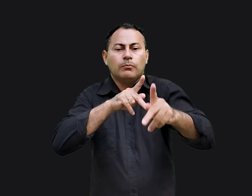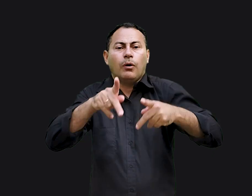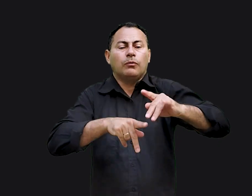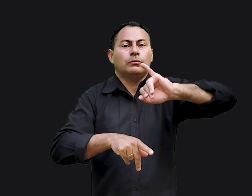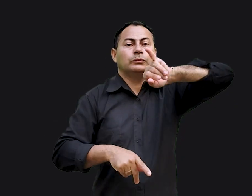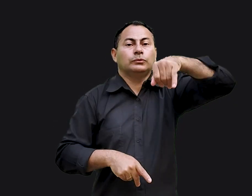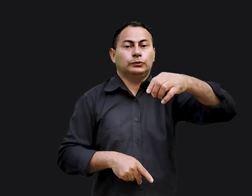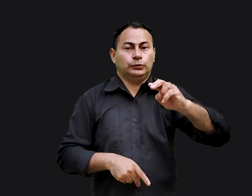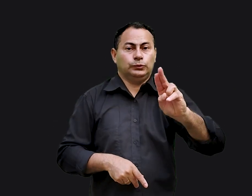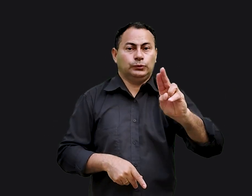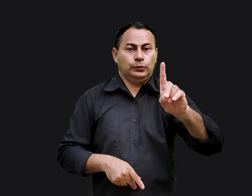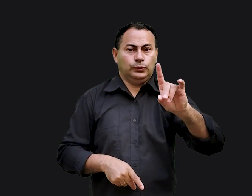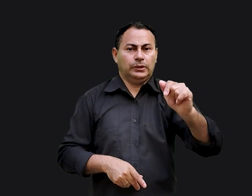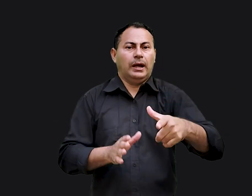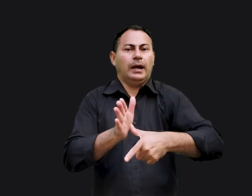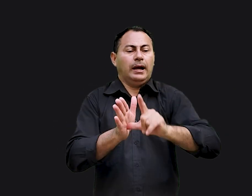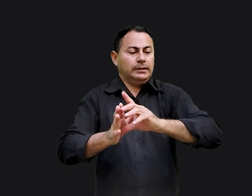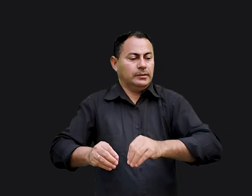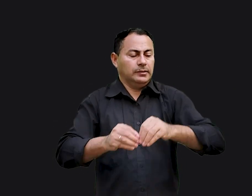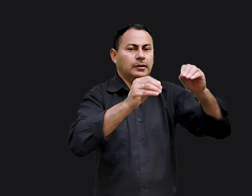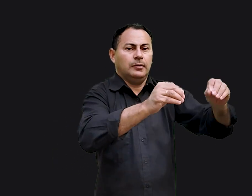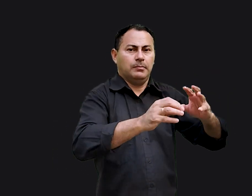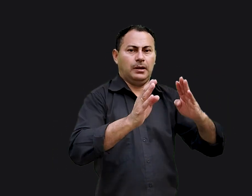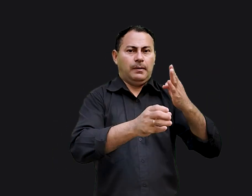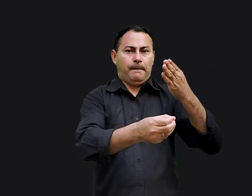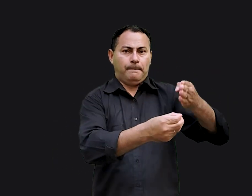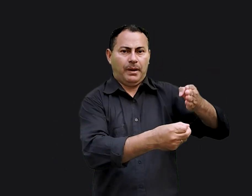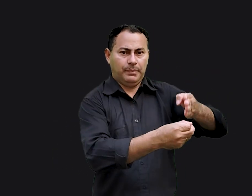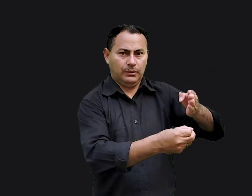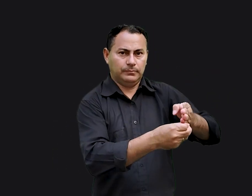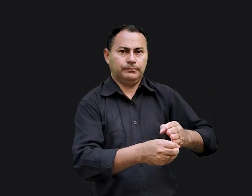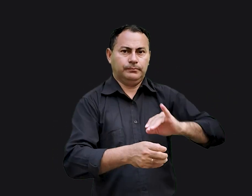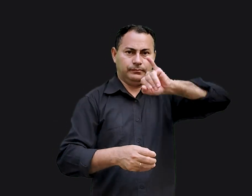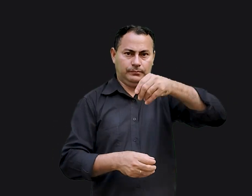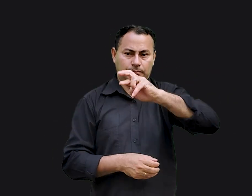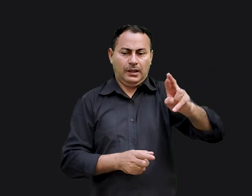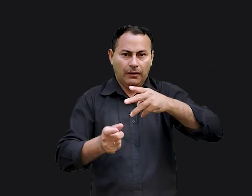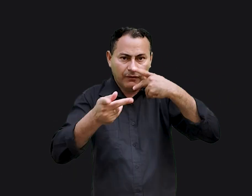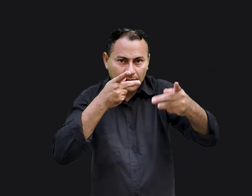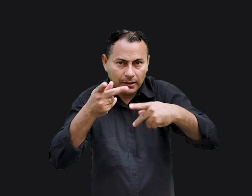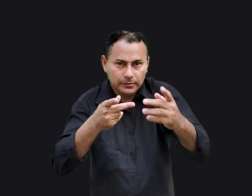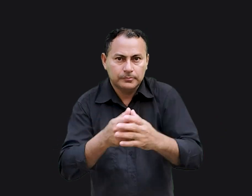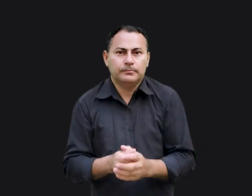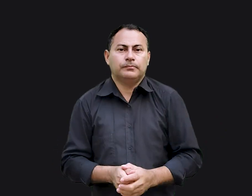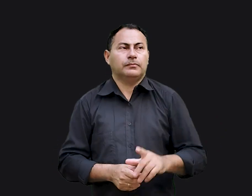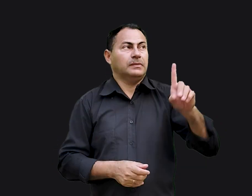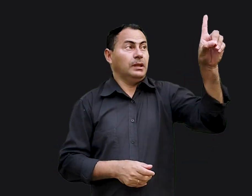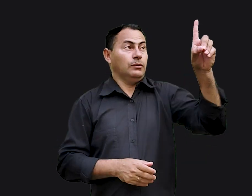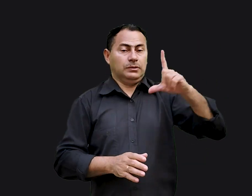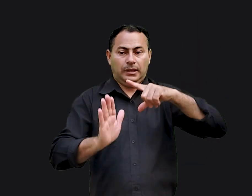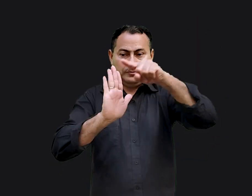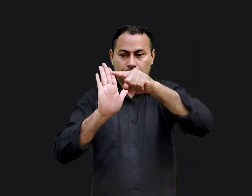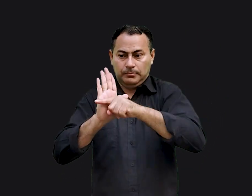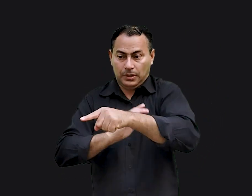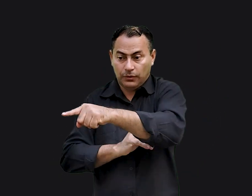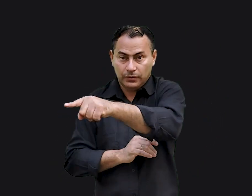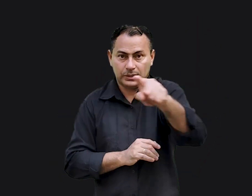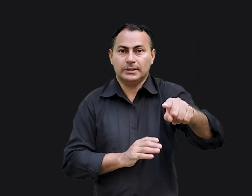pregou para o povo de Judá antes deles serem levados para a Babilônia Jeremias está dizendo Deus tem planos para